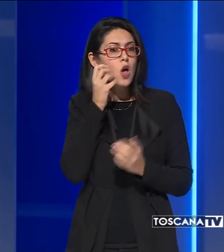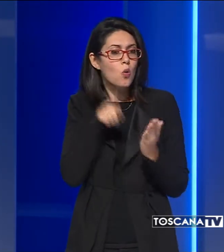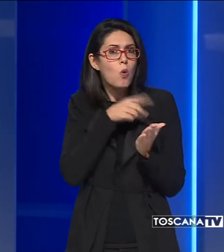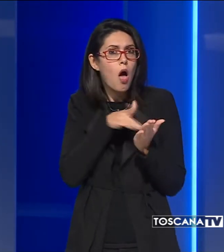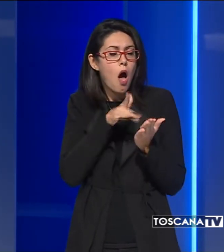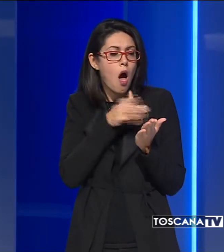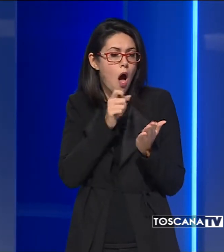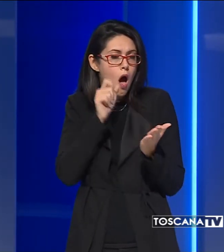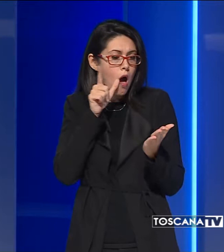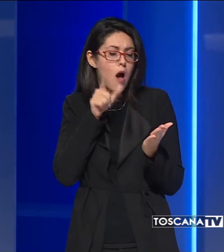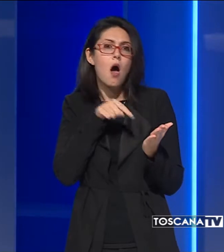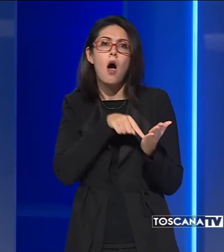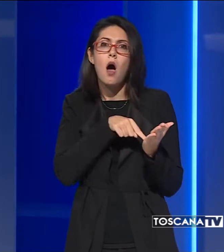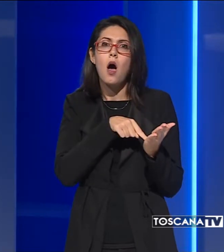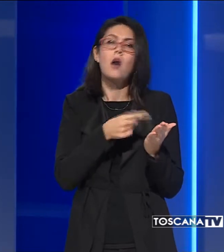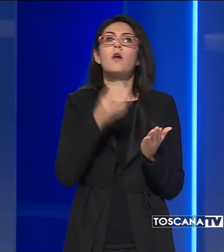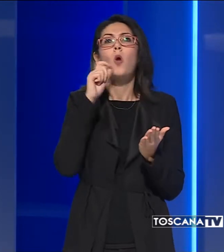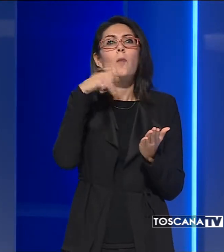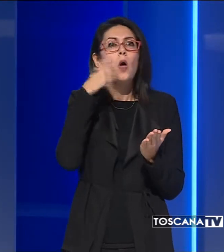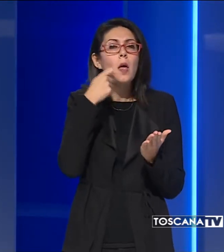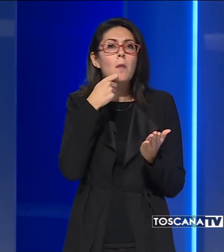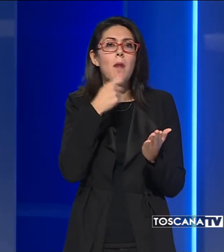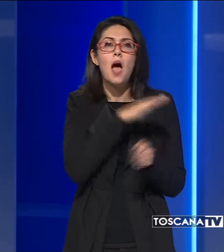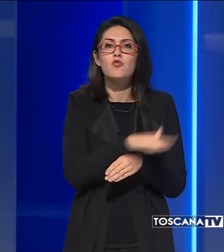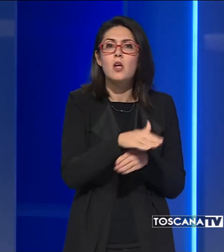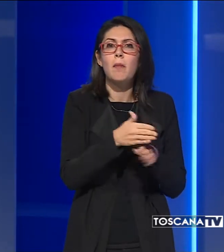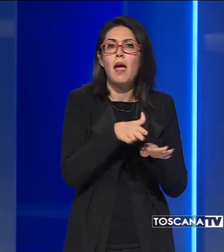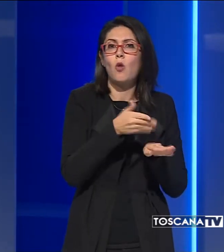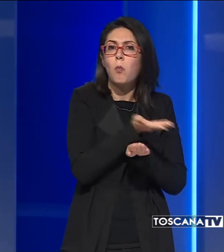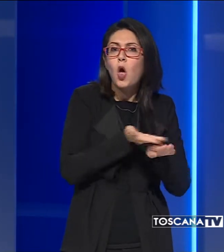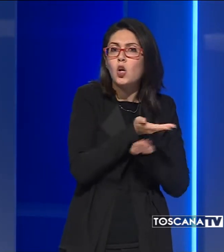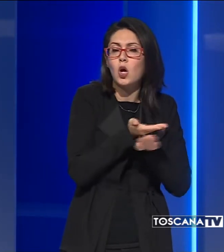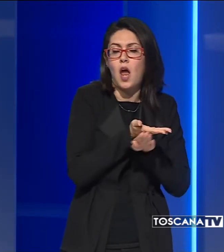immagini pedopornografiche di una violenza inaudita.